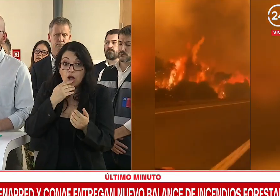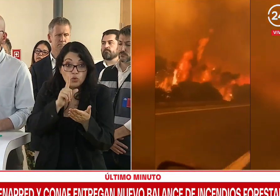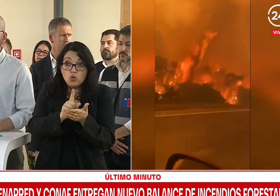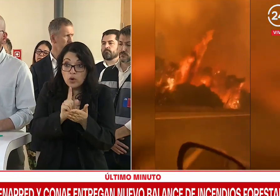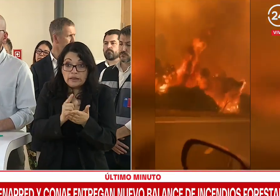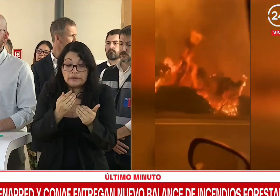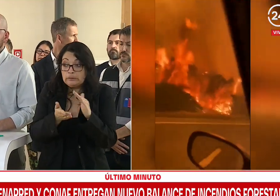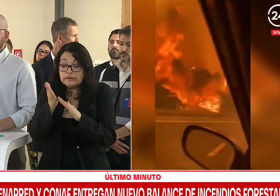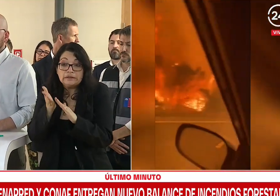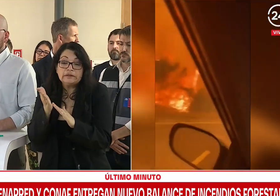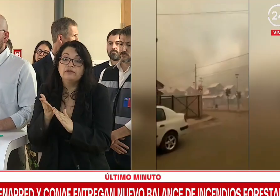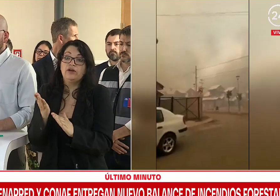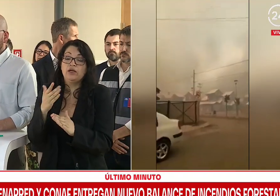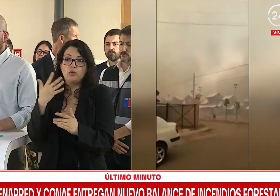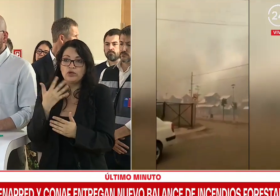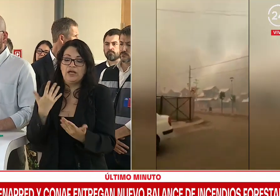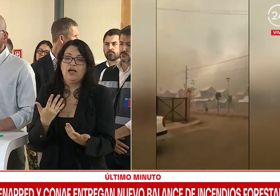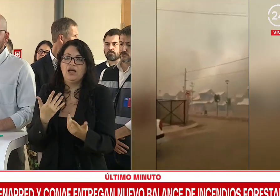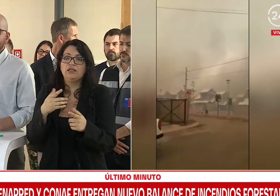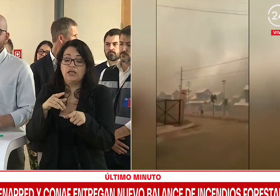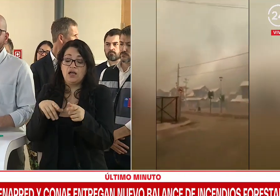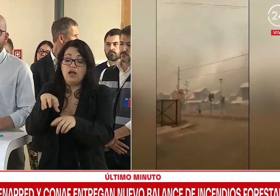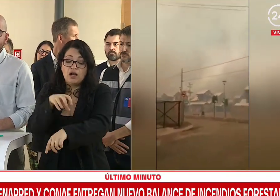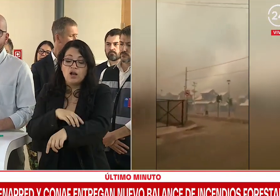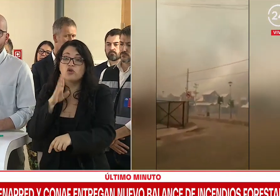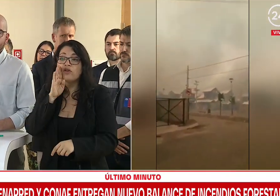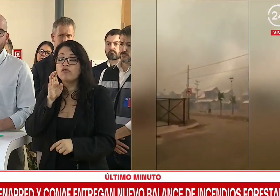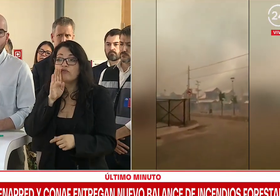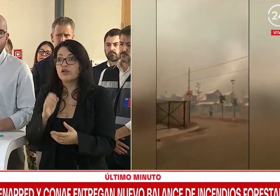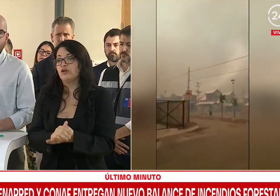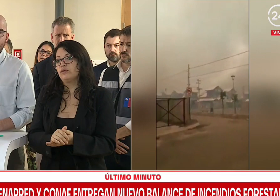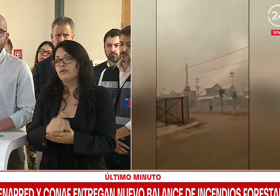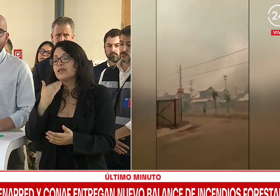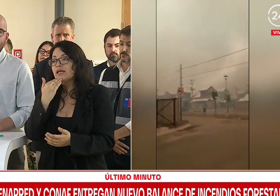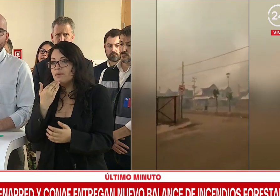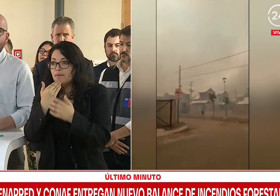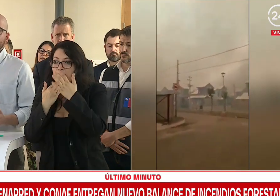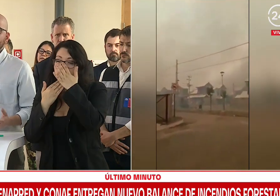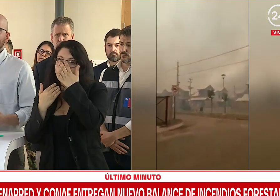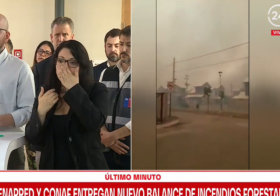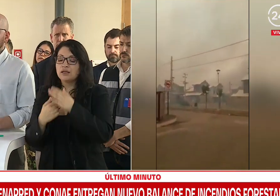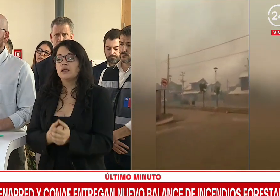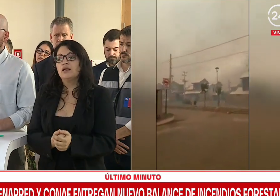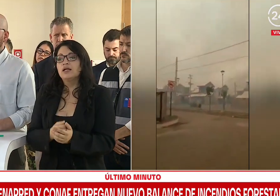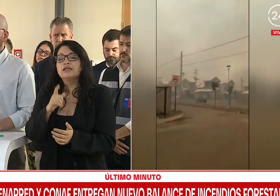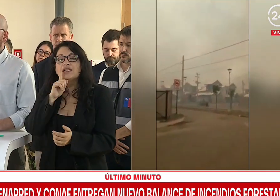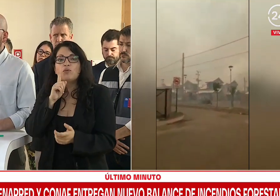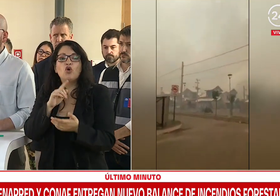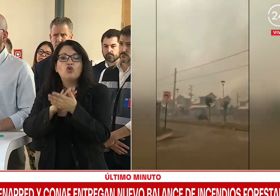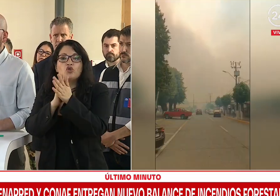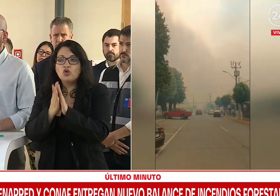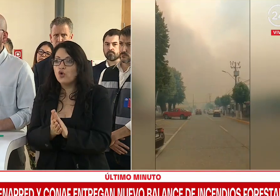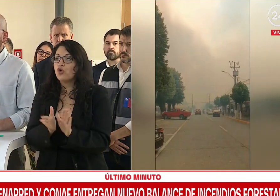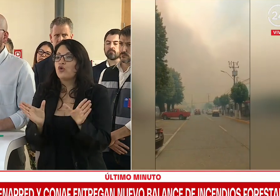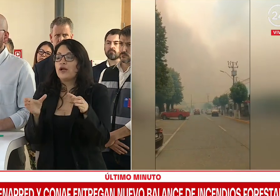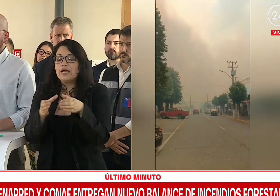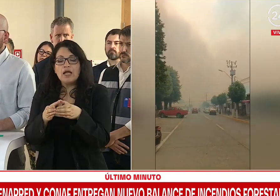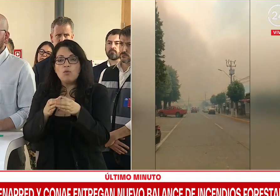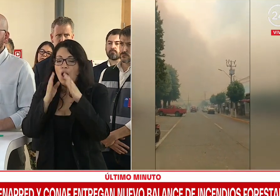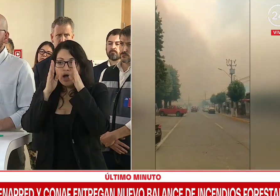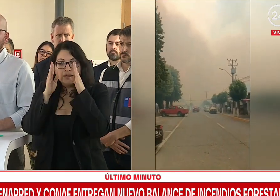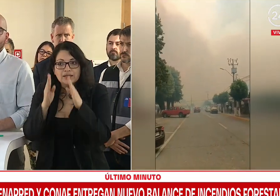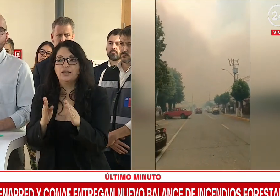sido importantes en la región de Bío Bío. Por otro lado, tenemos a todos nuestros equipos alerta